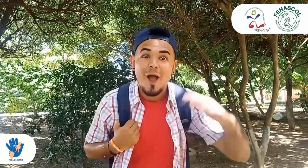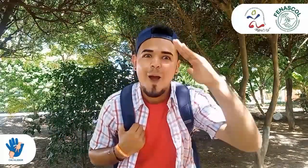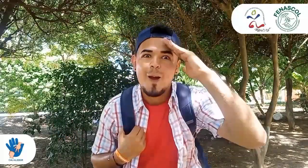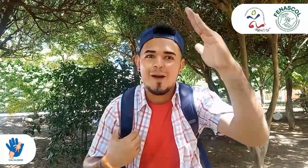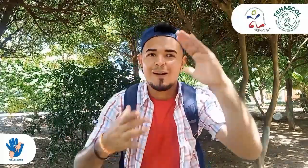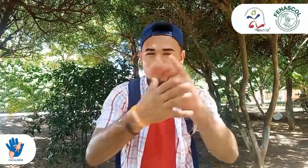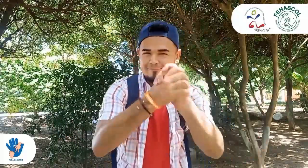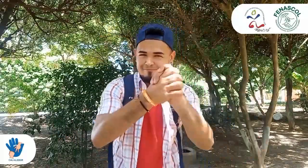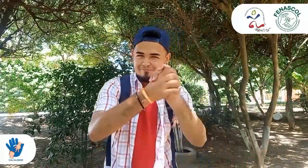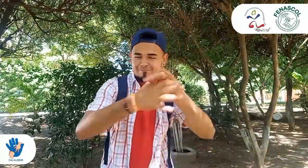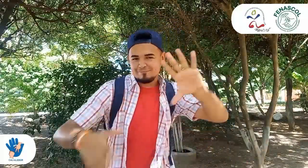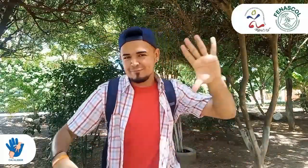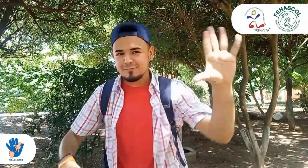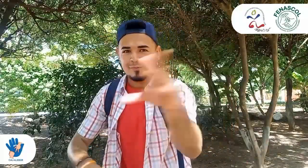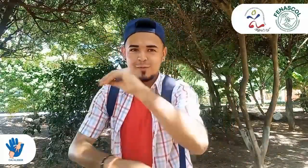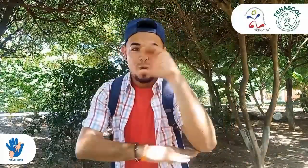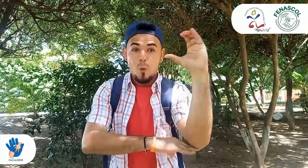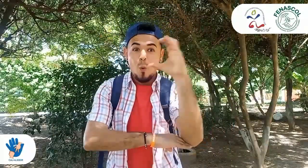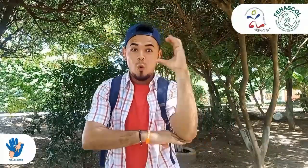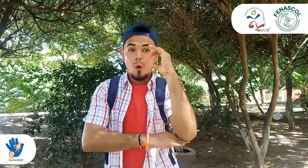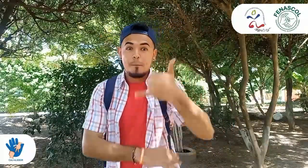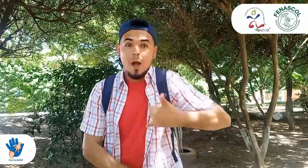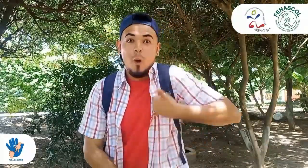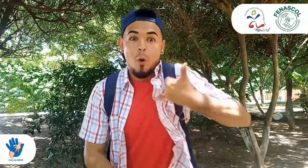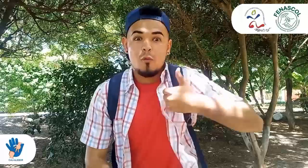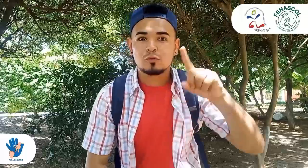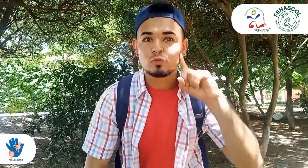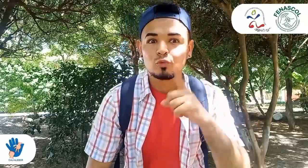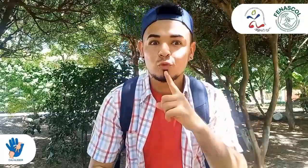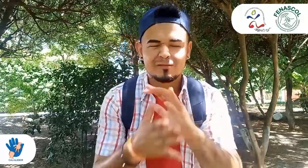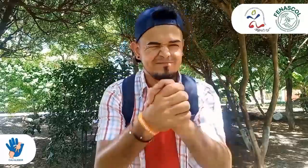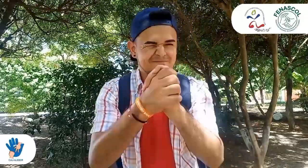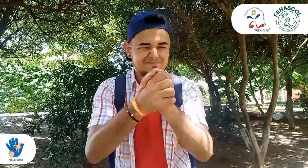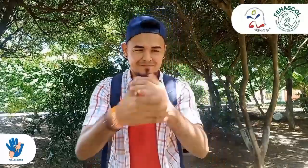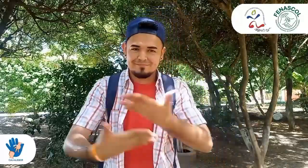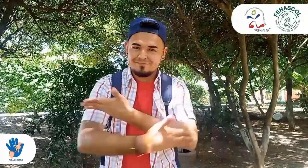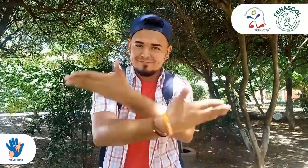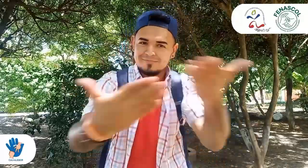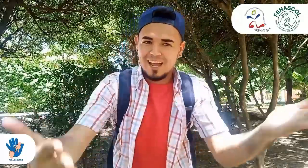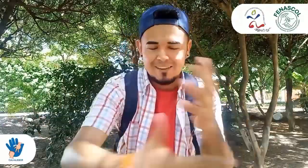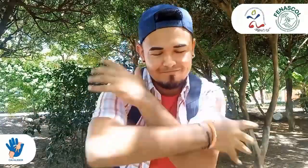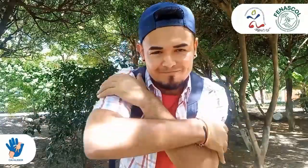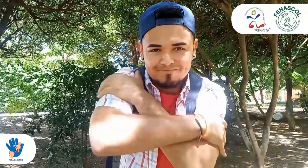¡Hola! Un saludo a toda la comunidad de Jóvenes Sordos de Colombia. Un fuerte abrazo.